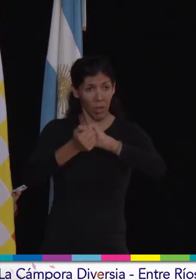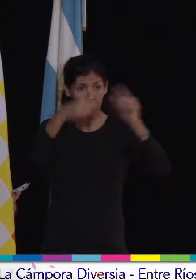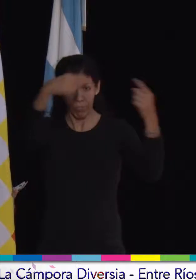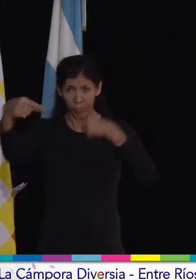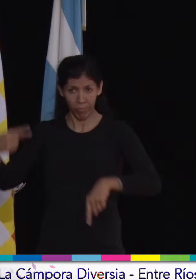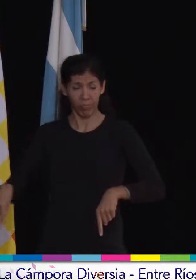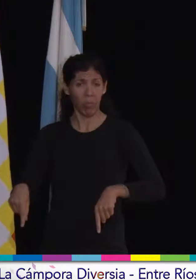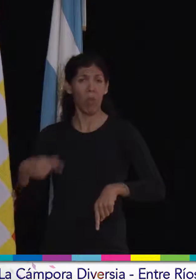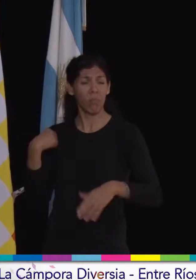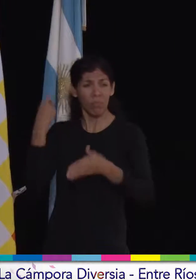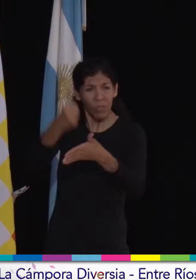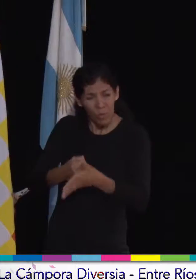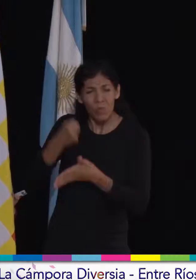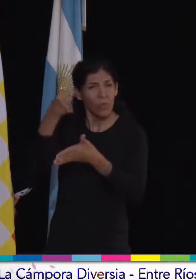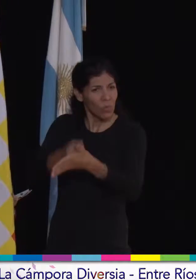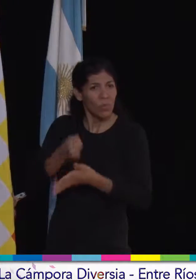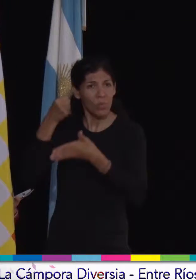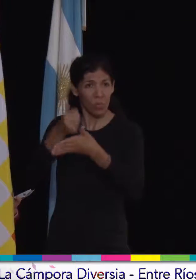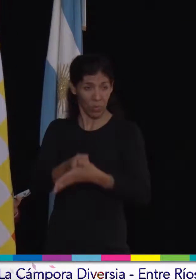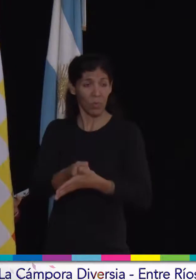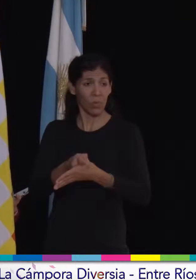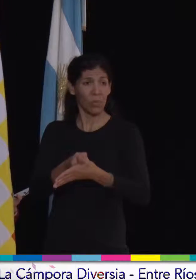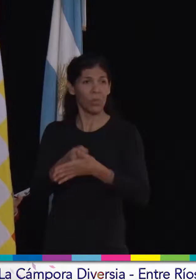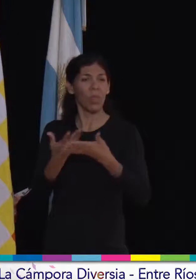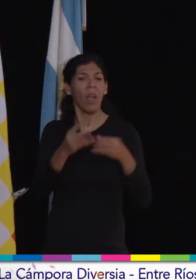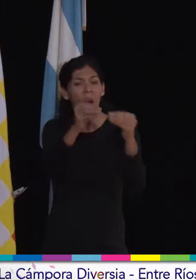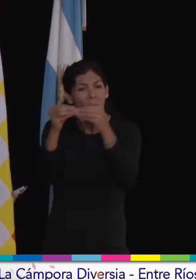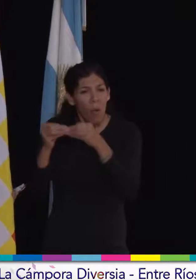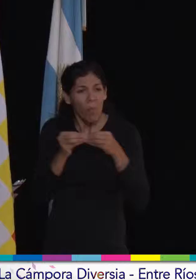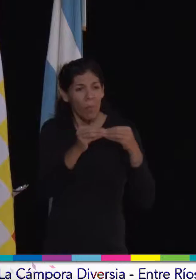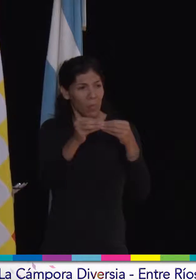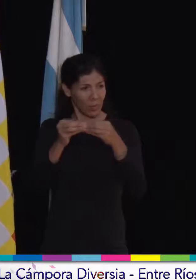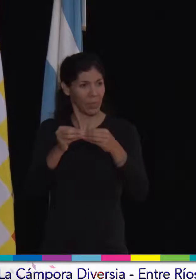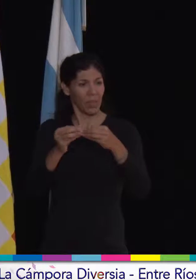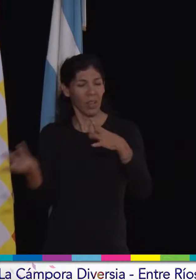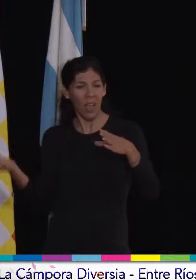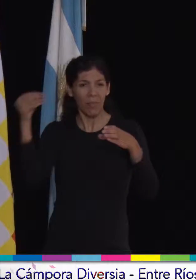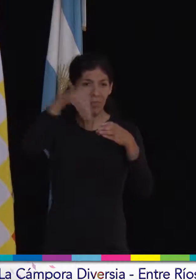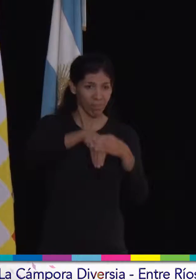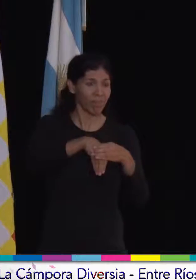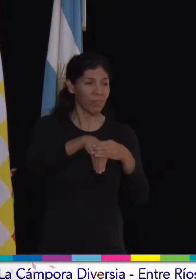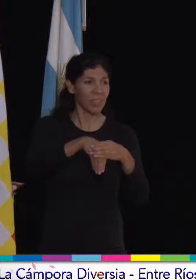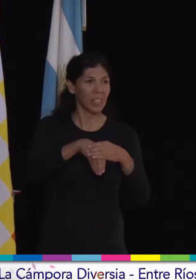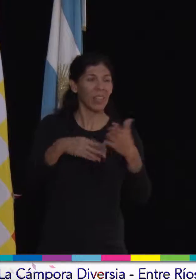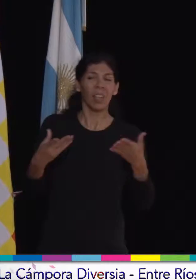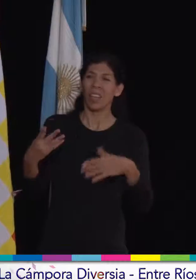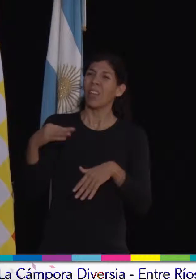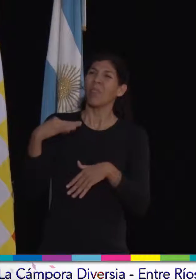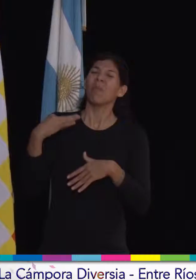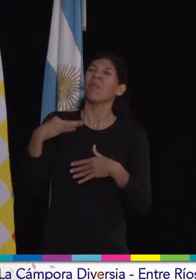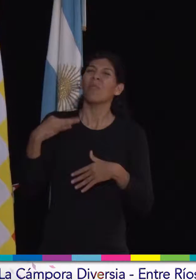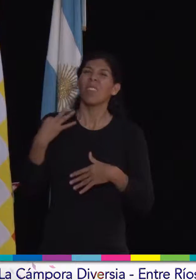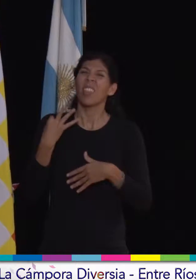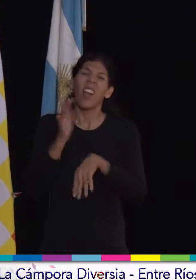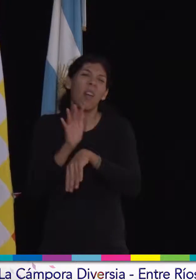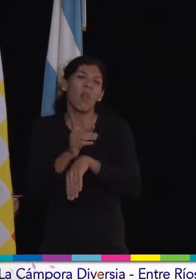Soy una luchadora constante de incluir a mis compañeras que lamentablemente no tuvieron la vida color de rosa, digo yo,